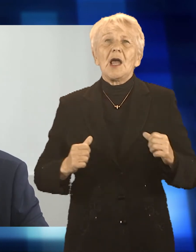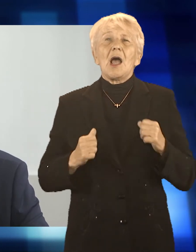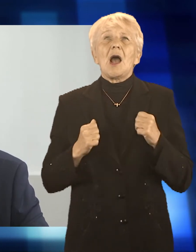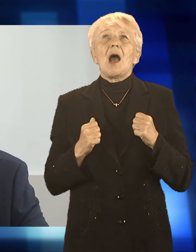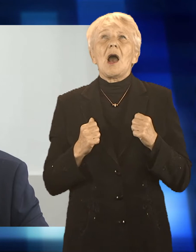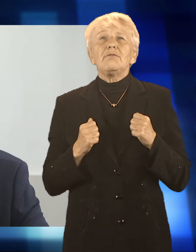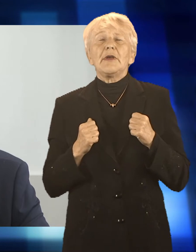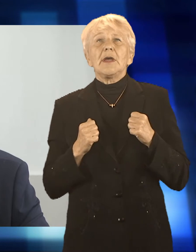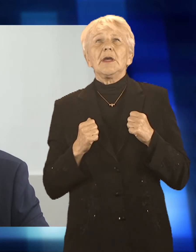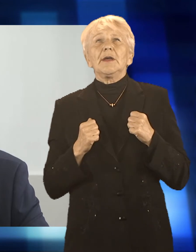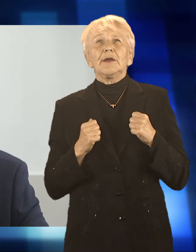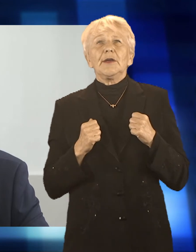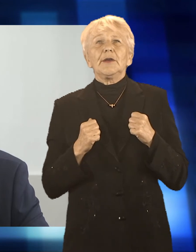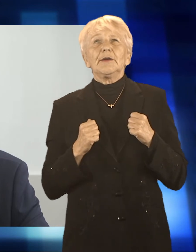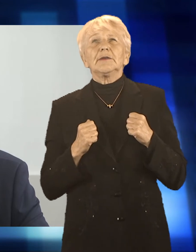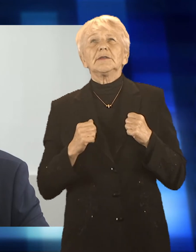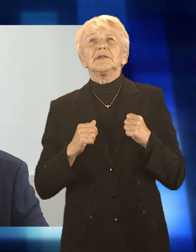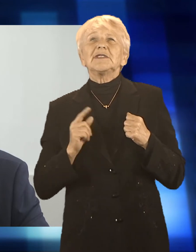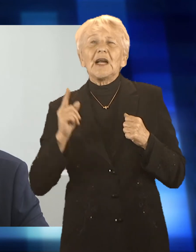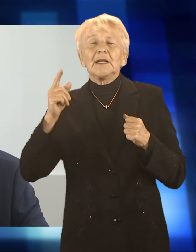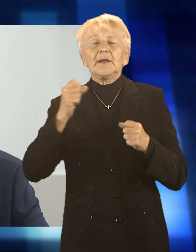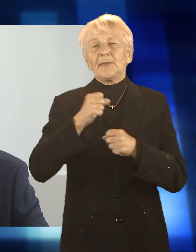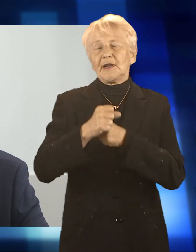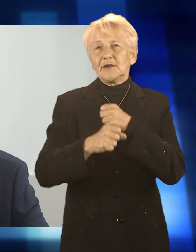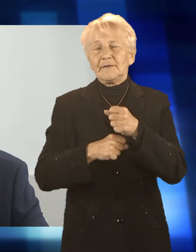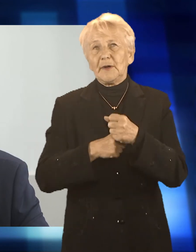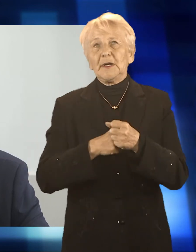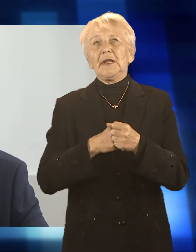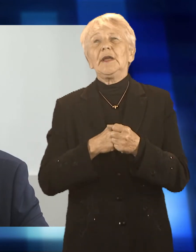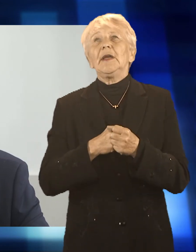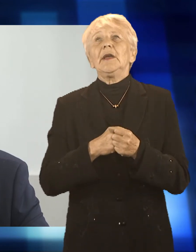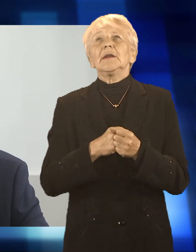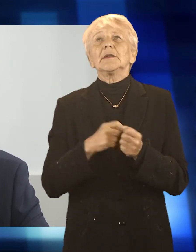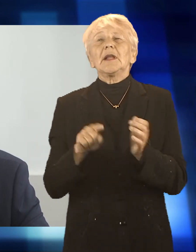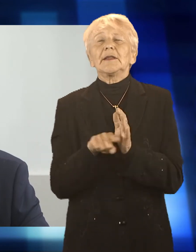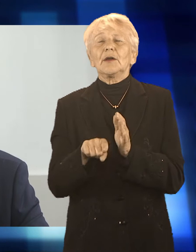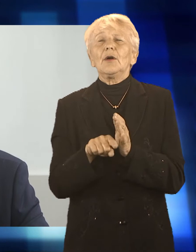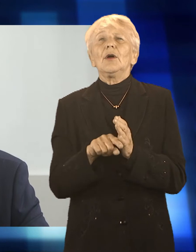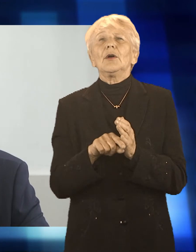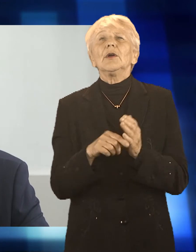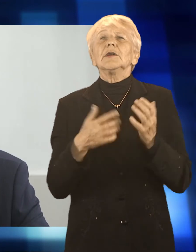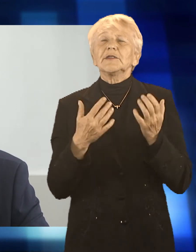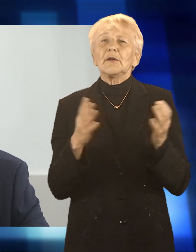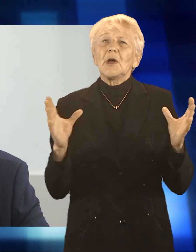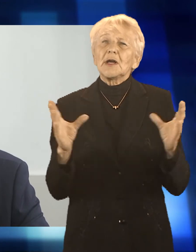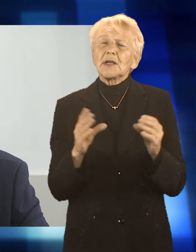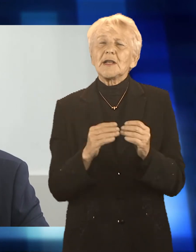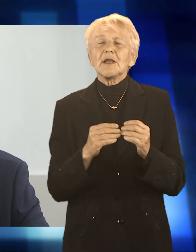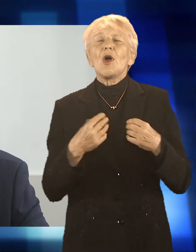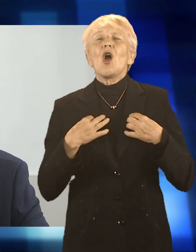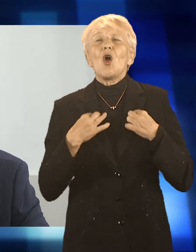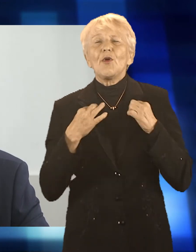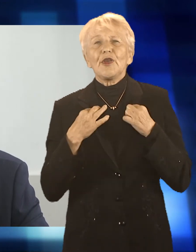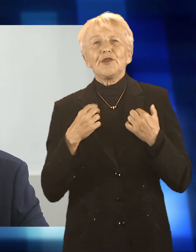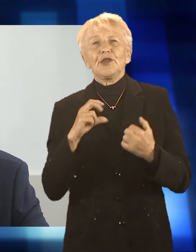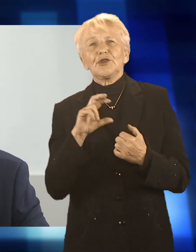w całej Radzie Miasta, deklaruję wolę współpracy ze wszystkimi radnymi niezależnie od przynależności